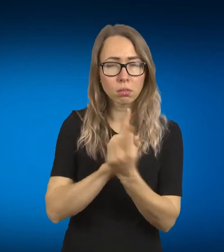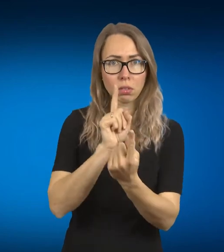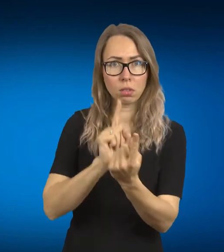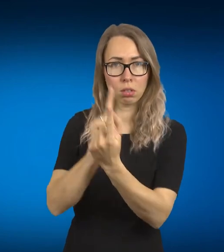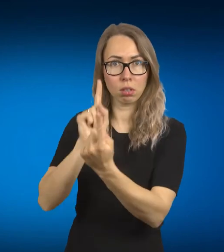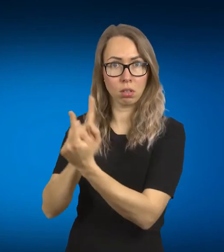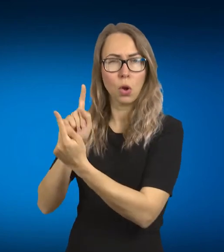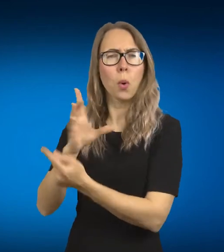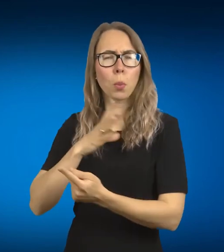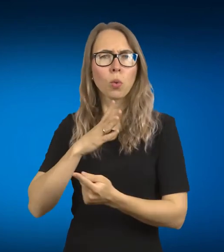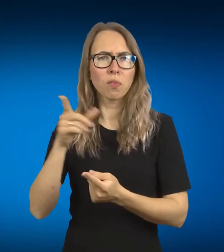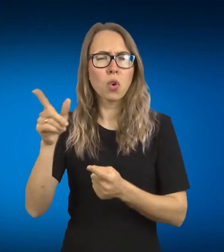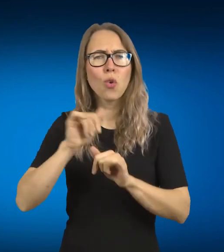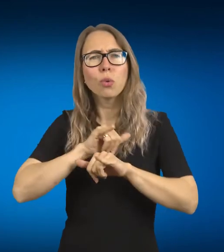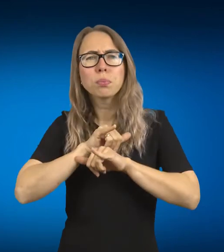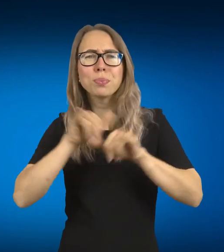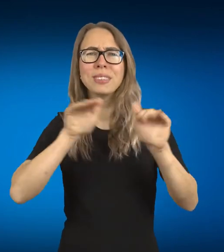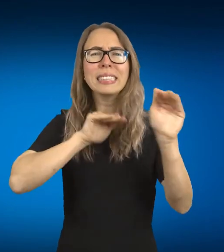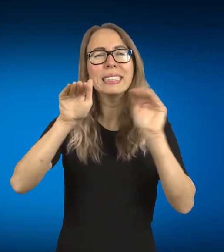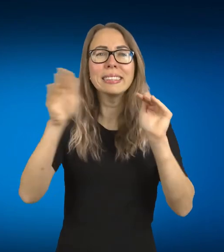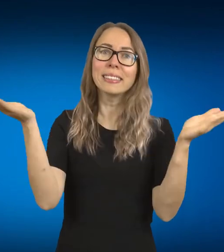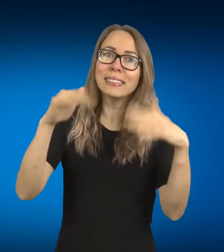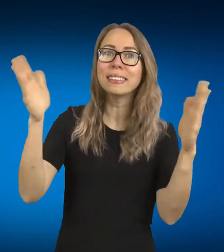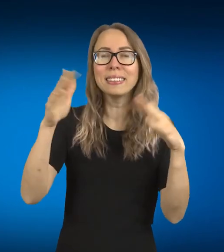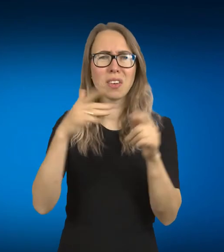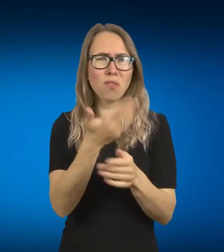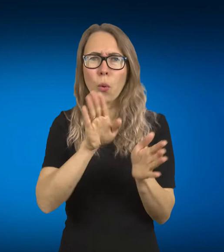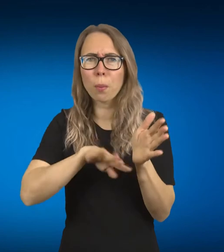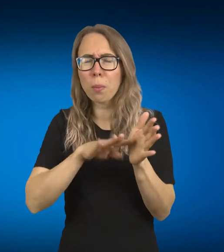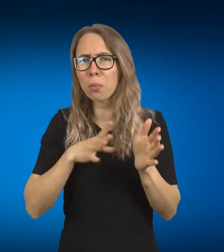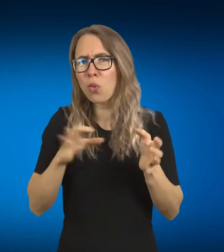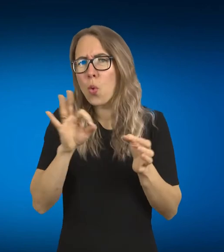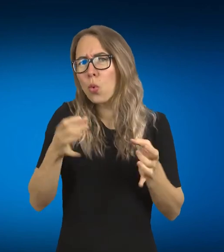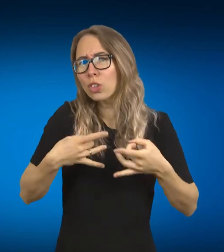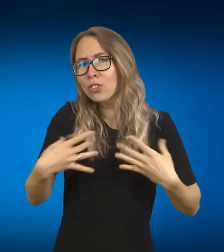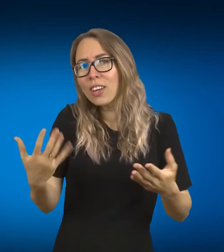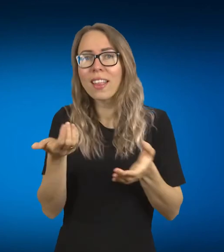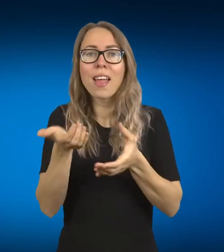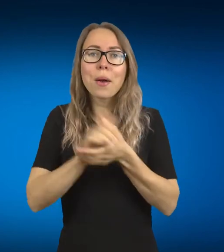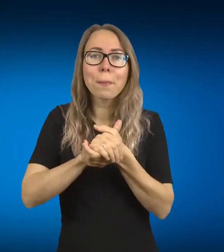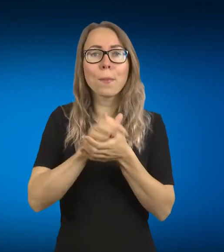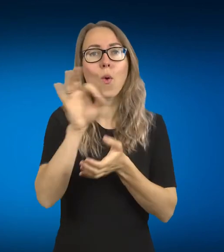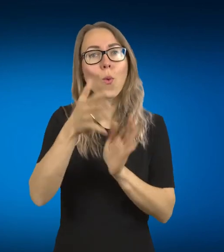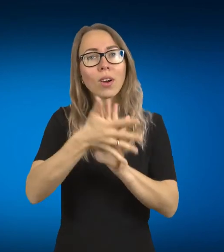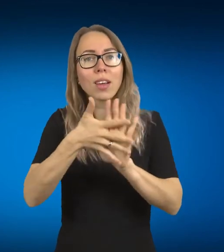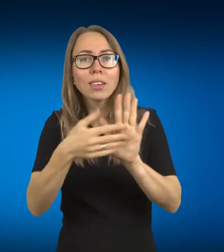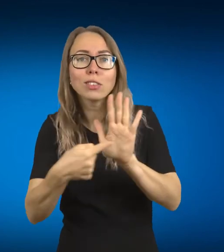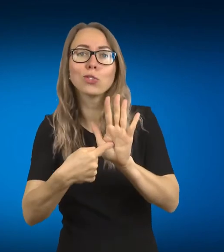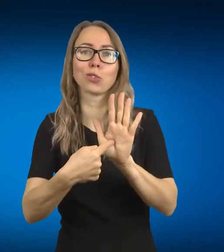buvo kažkoks įkvėpimas, nes ten tiesiog buvo labai paprastas formatas susipažinti su gestų kalba, išmokti,